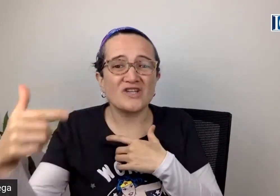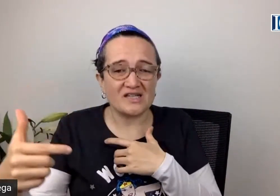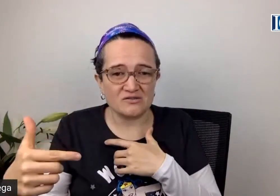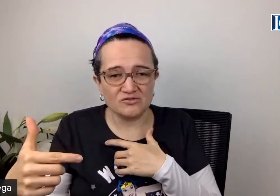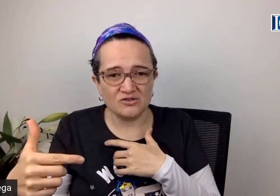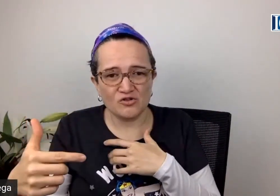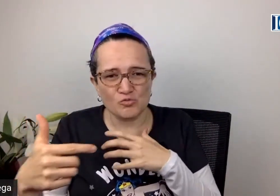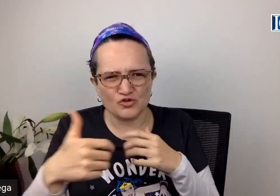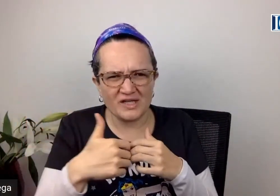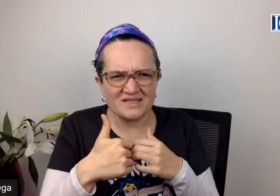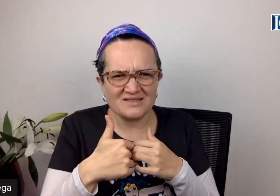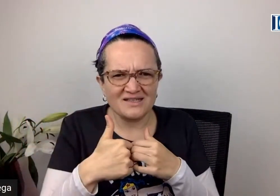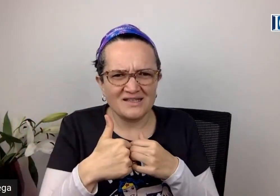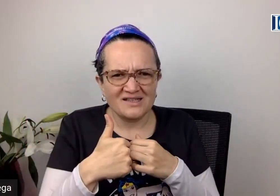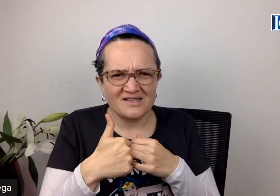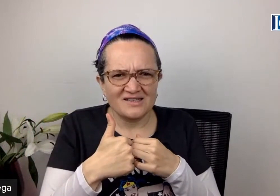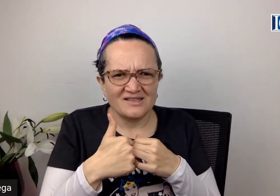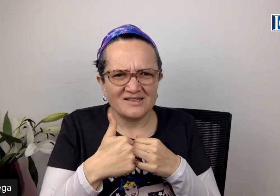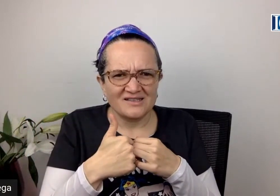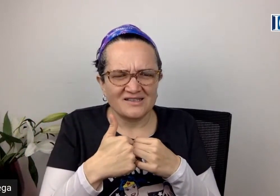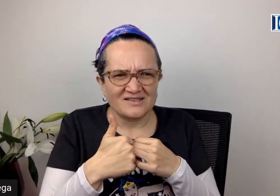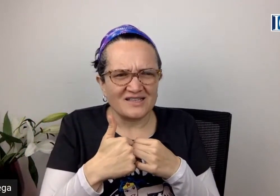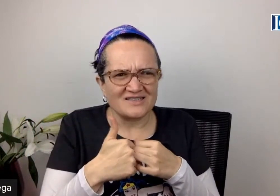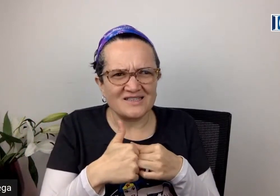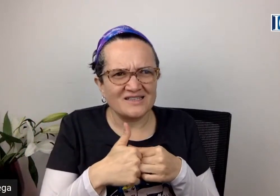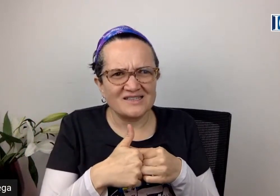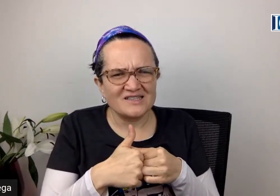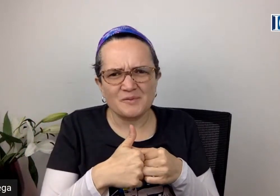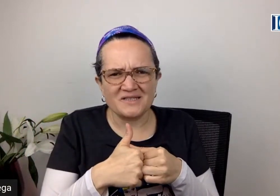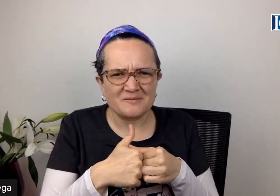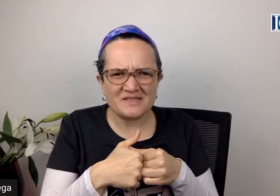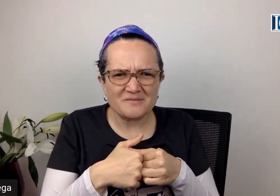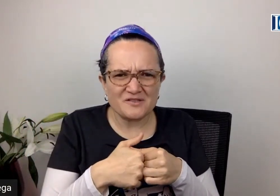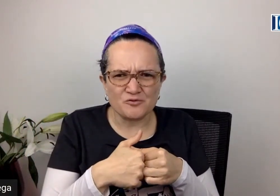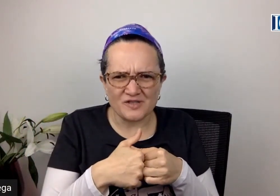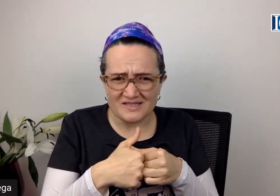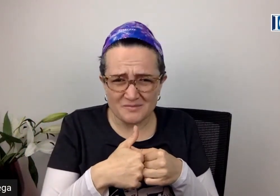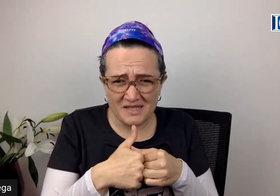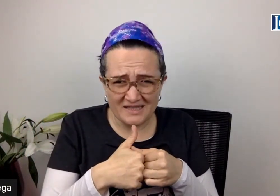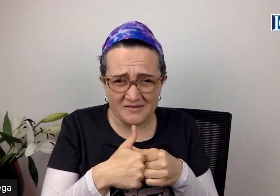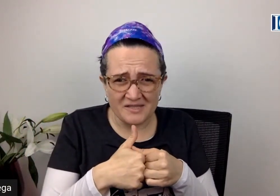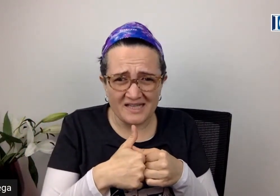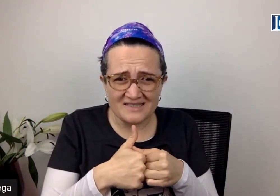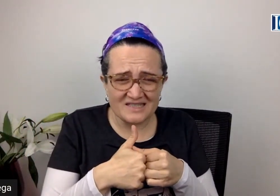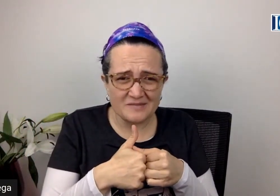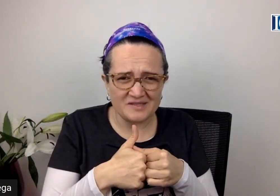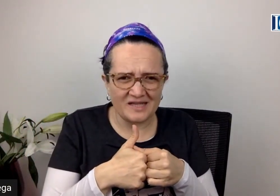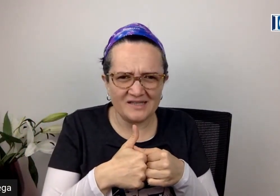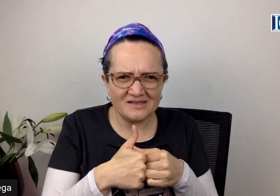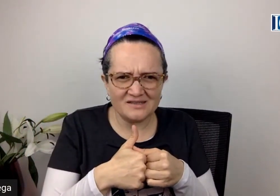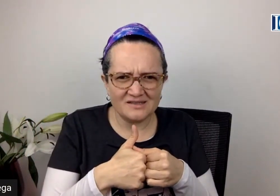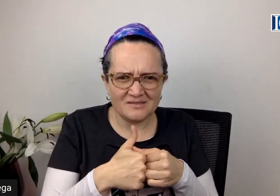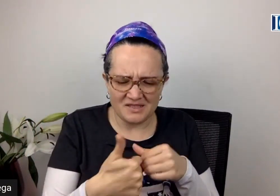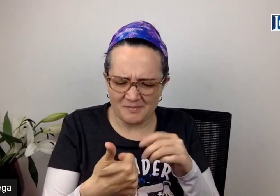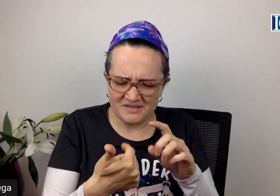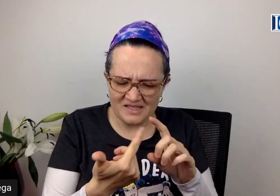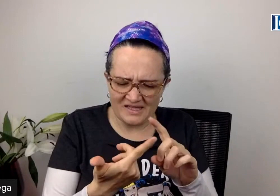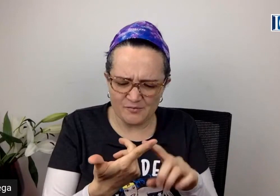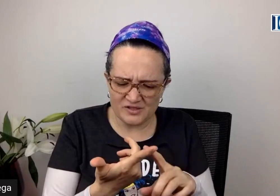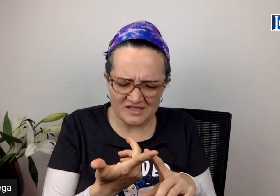reconocernos como seres, es decir, independientemente de mis circunstancias, mi creatividad es ilimitada, mi capacidad de amor es